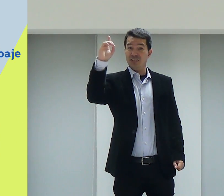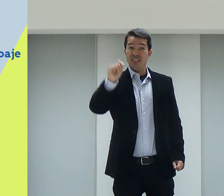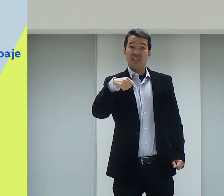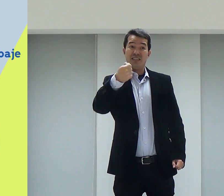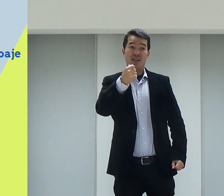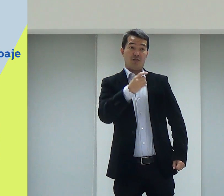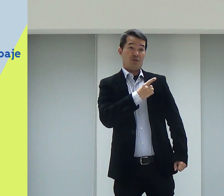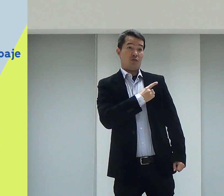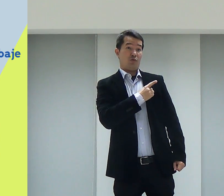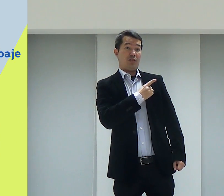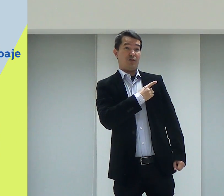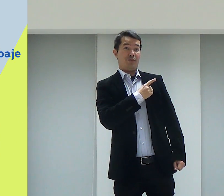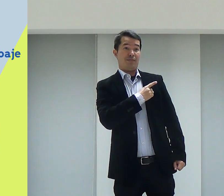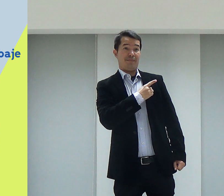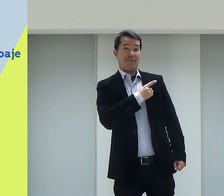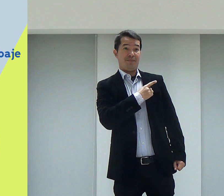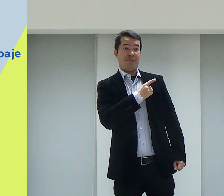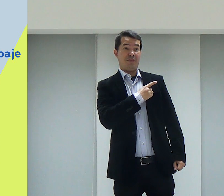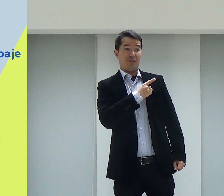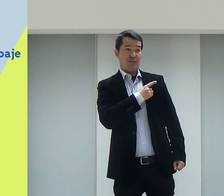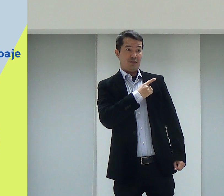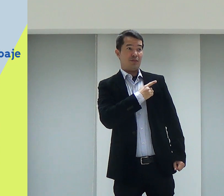Donald. E o sinal dele é este.